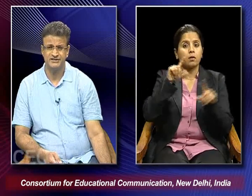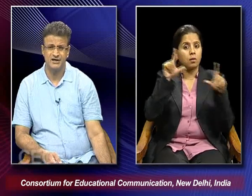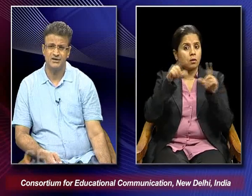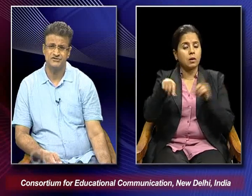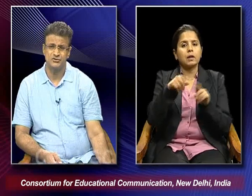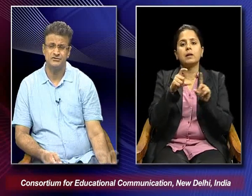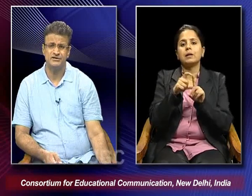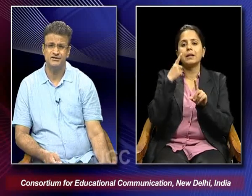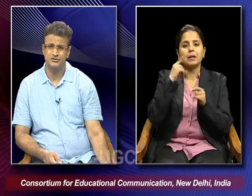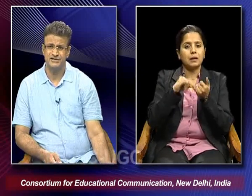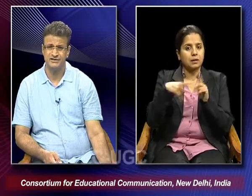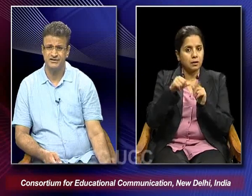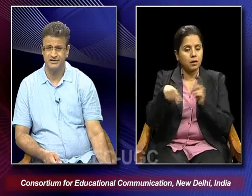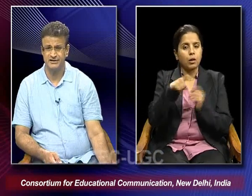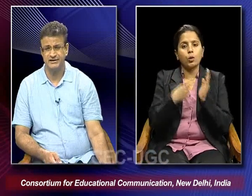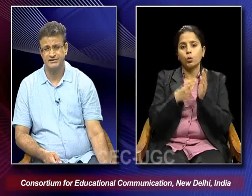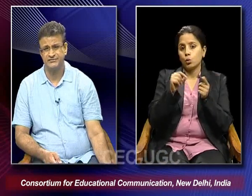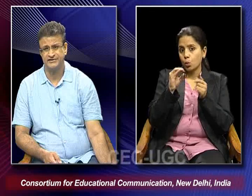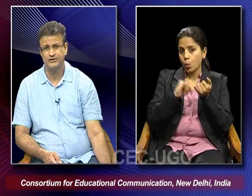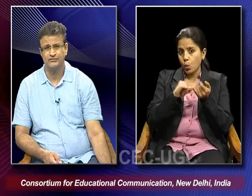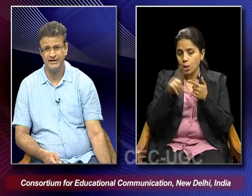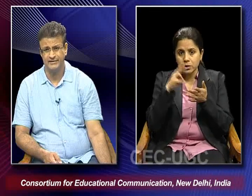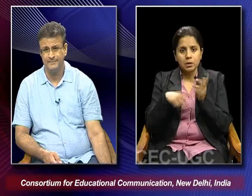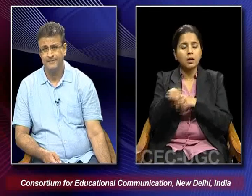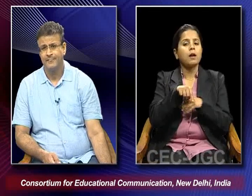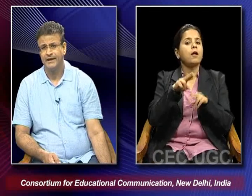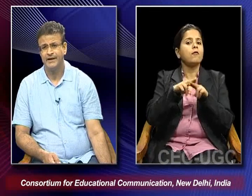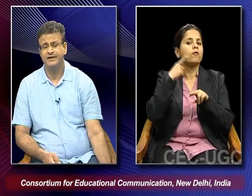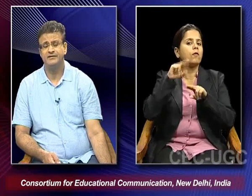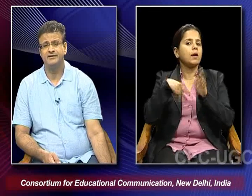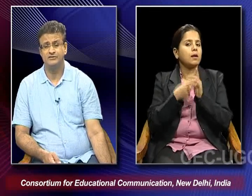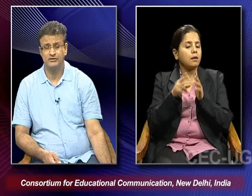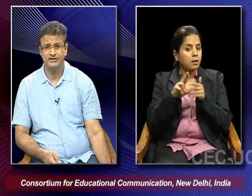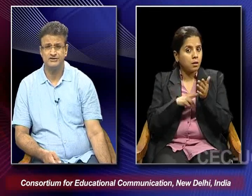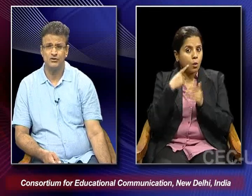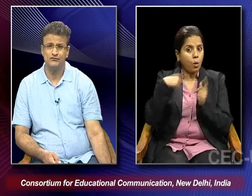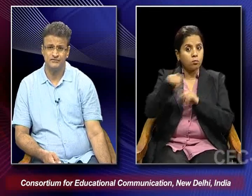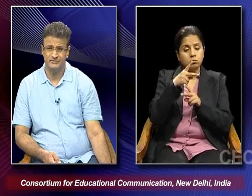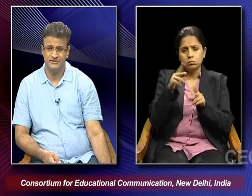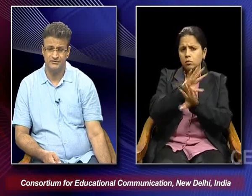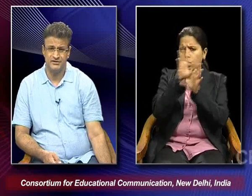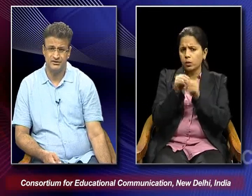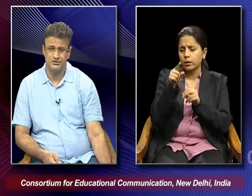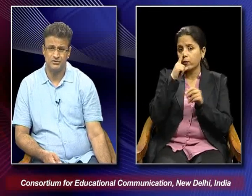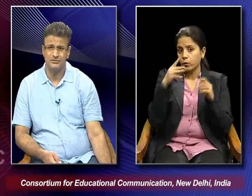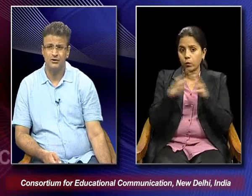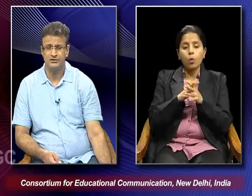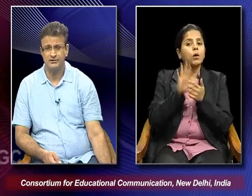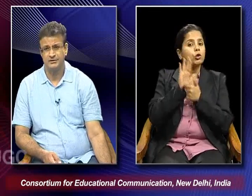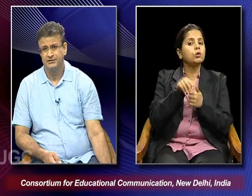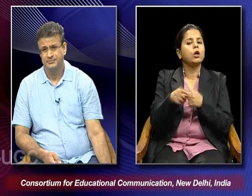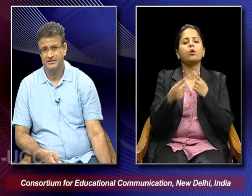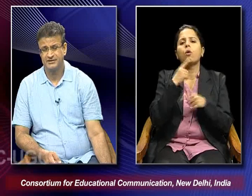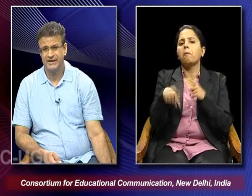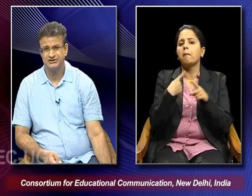De Sica, Visconti, Rossellini and later Federico Farini. And in the context of women we talked about